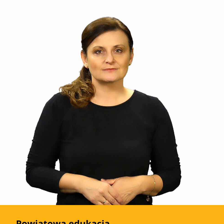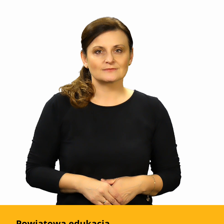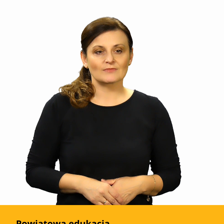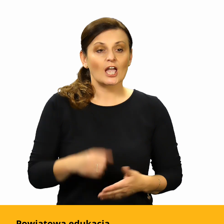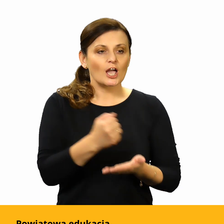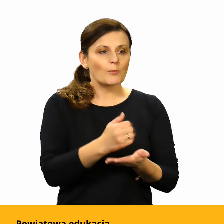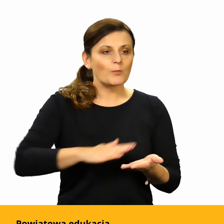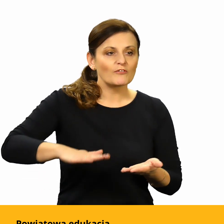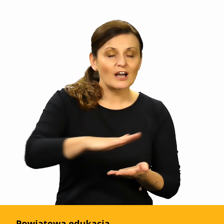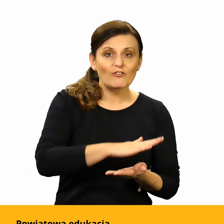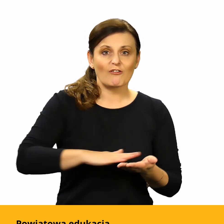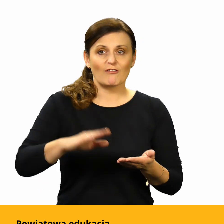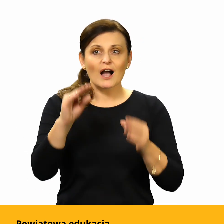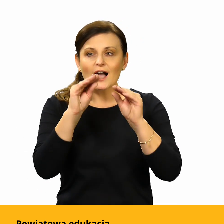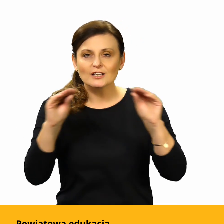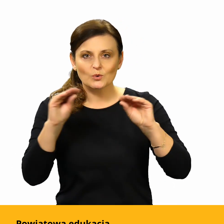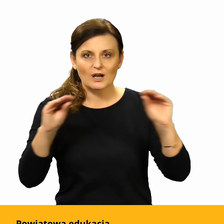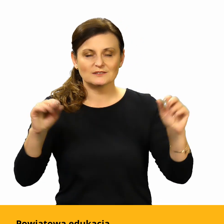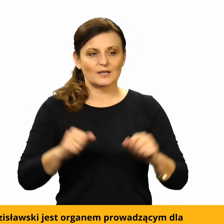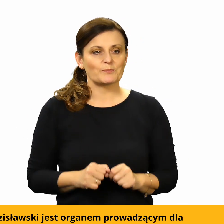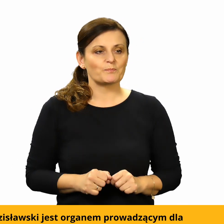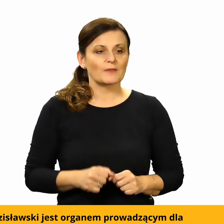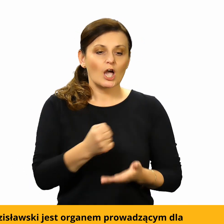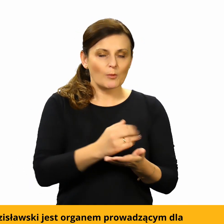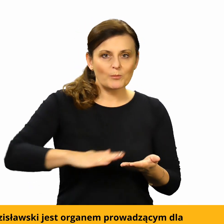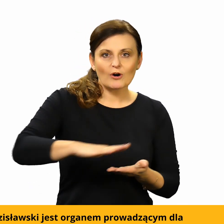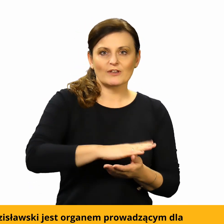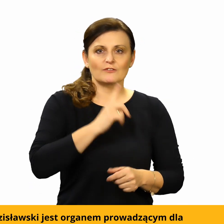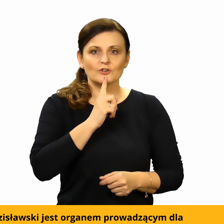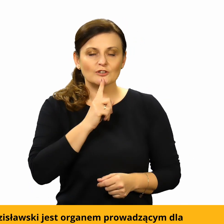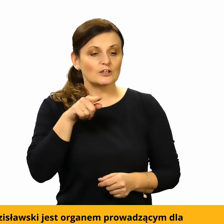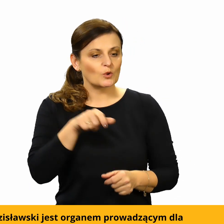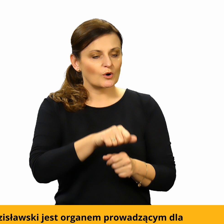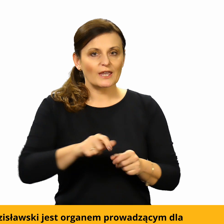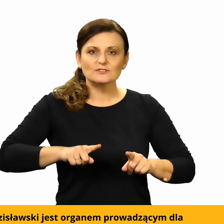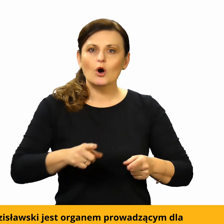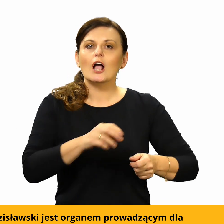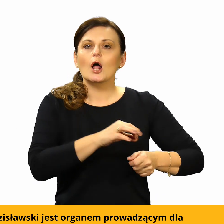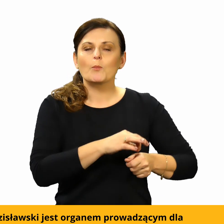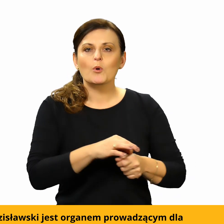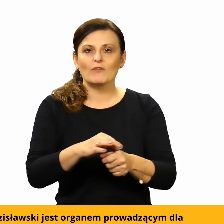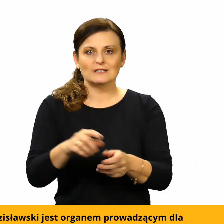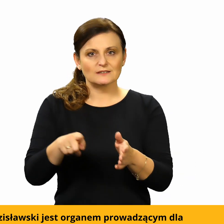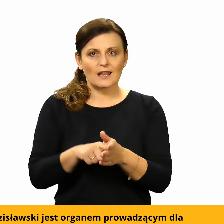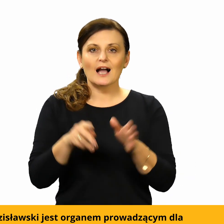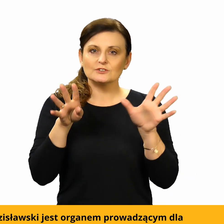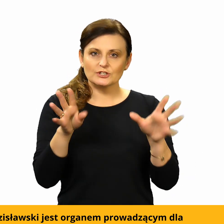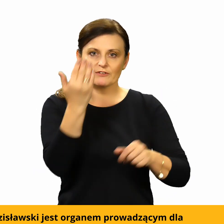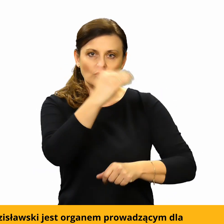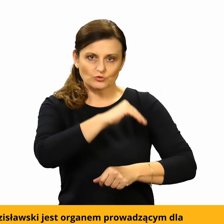Powiatowa edukacja. Powiat wodzisławski jest organem prowadzącym dla dziewięciu szkół